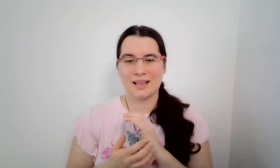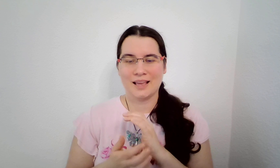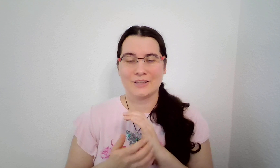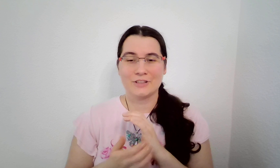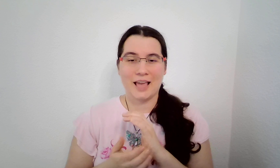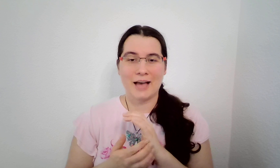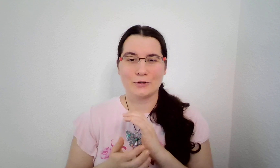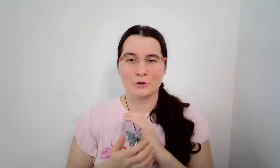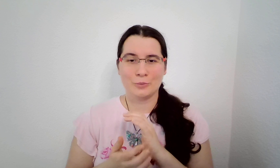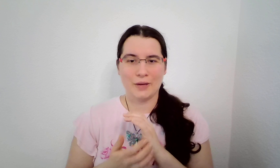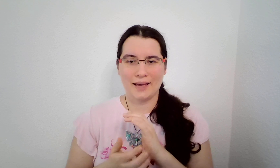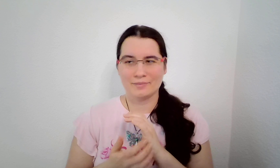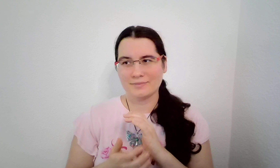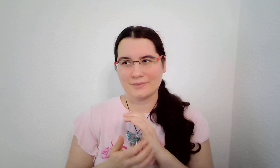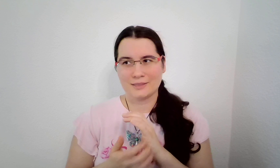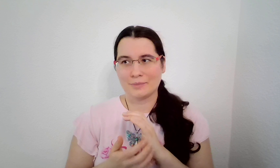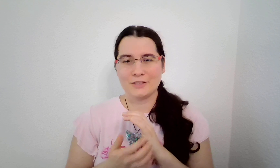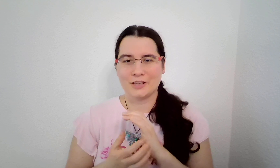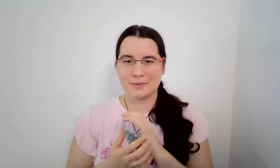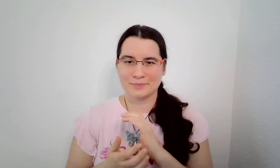že já jdu do boje s mečem.